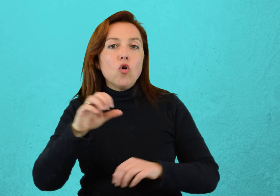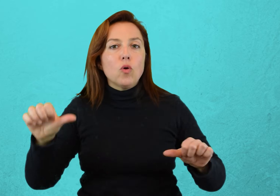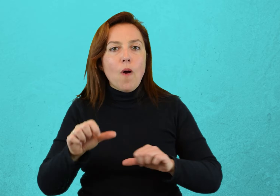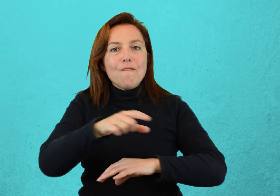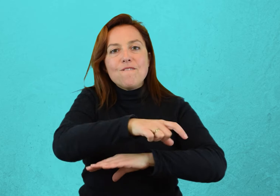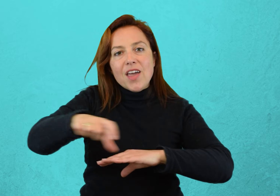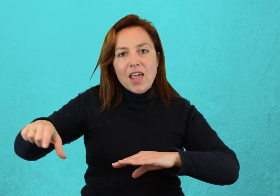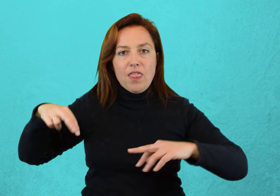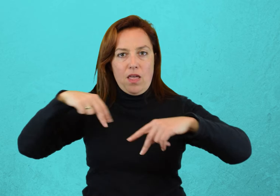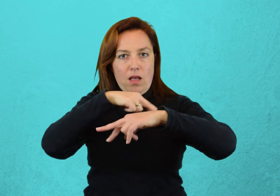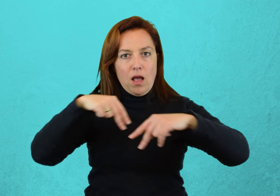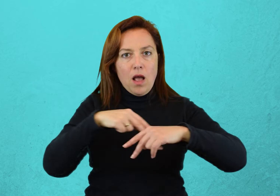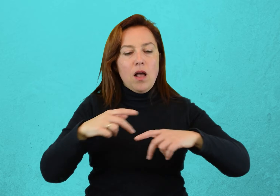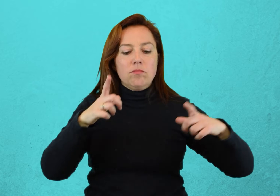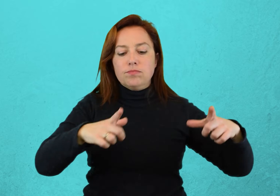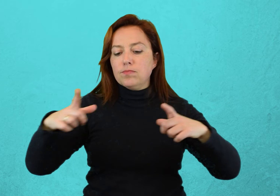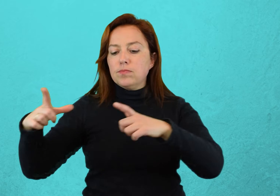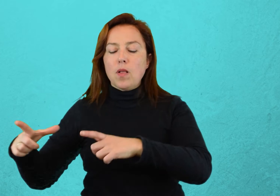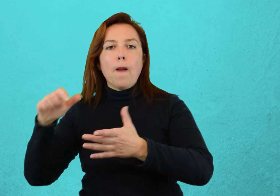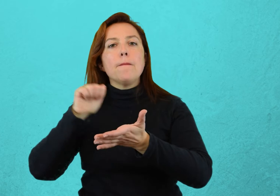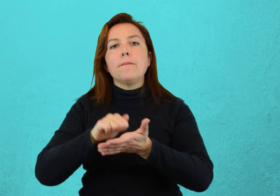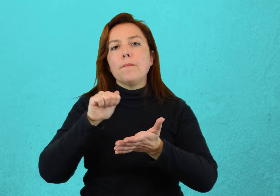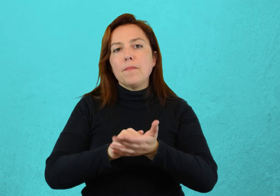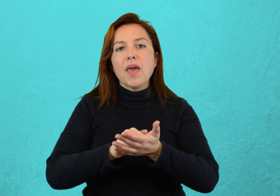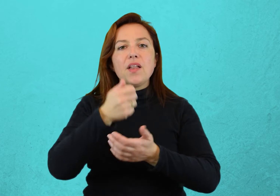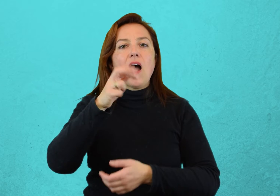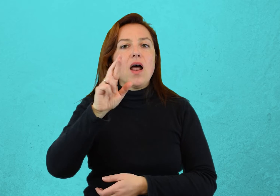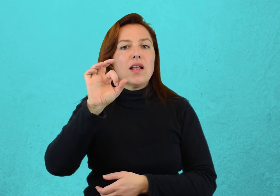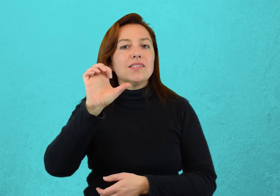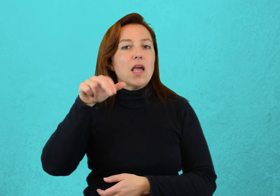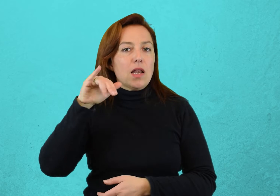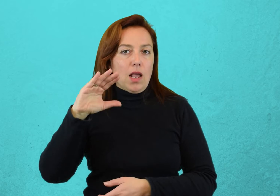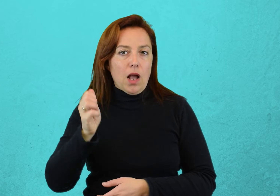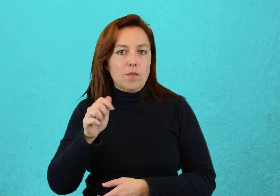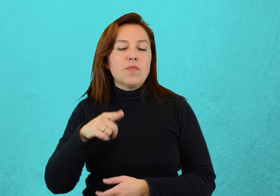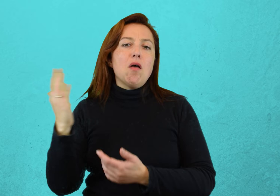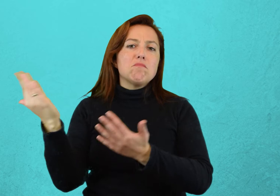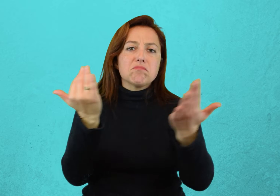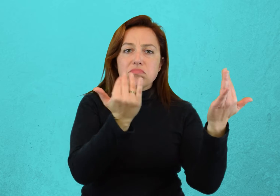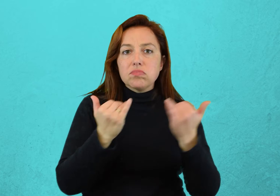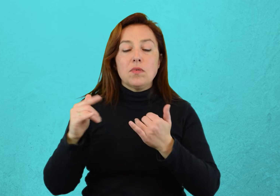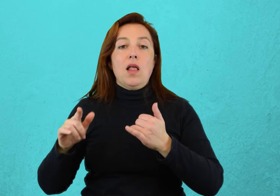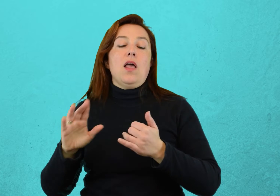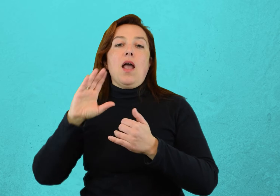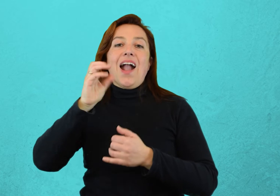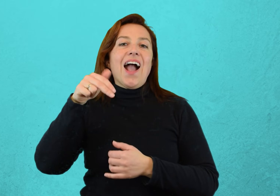calle Sarandí con losas de piedra arsénica, obtenidas en las diversas canteras de la ciudad.